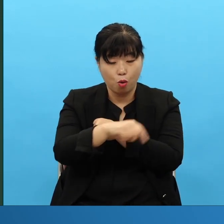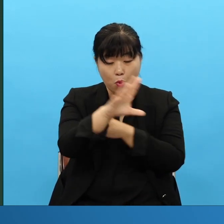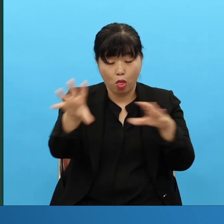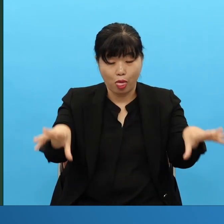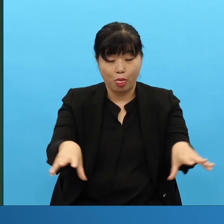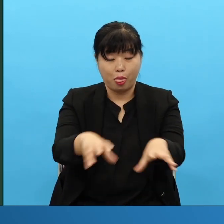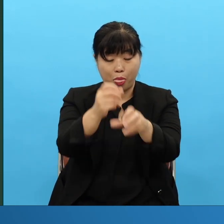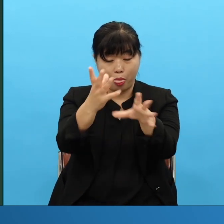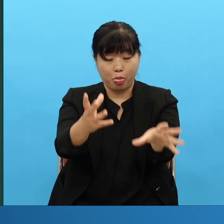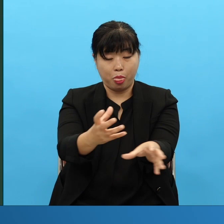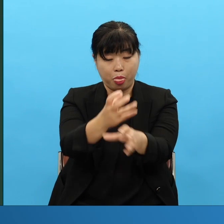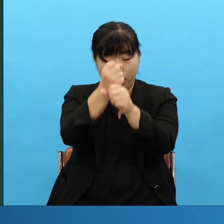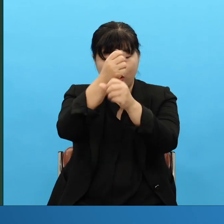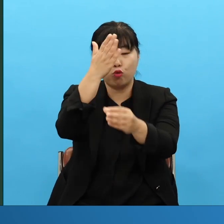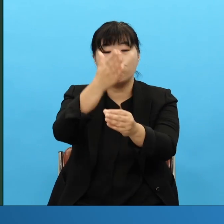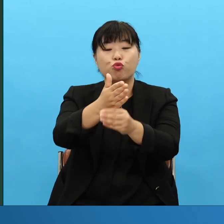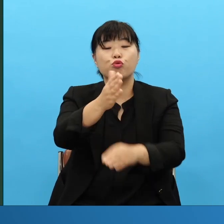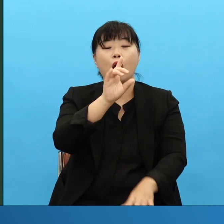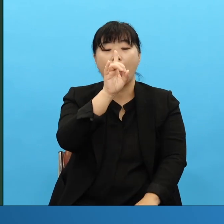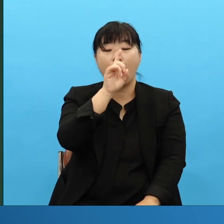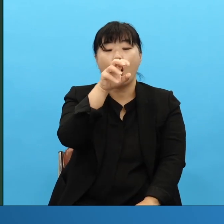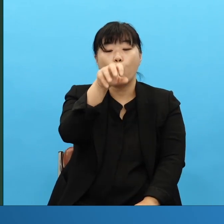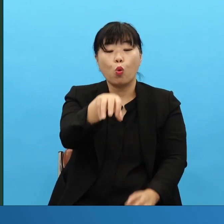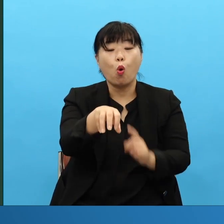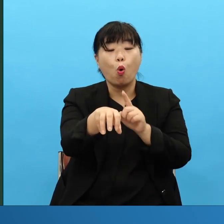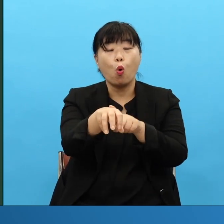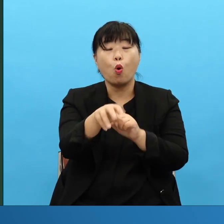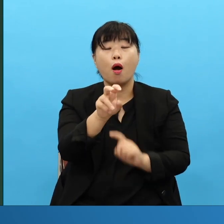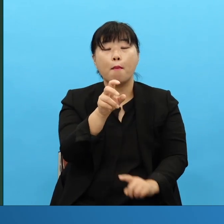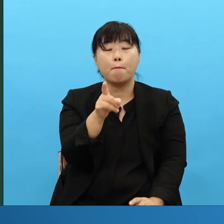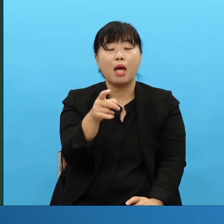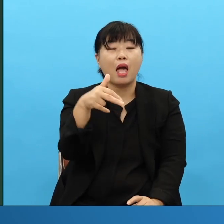중심을 메카 이렇게 쓰잖아요 잘못된 말이지만 그걸 쓴다고요